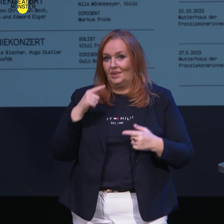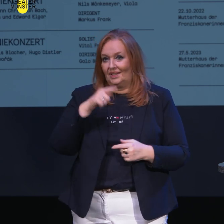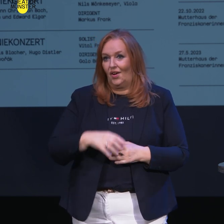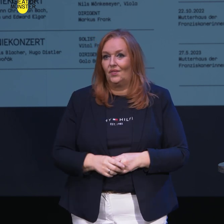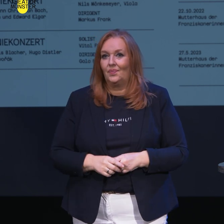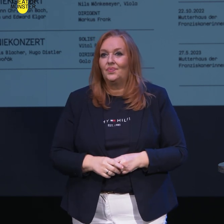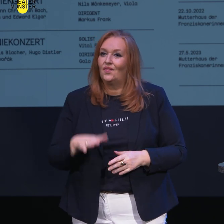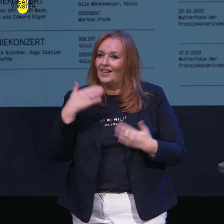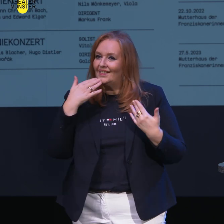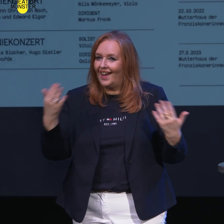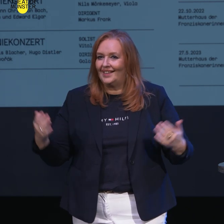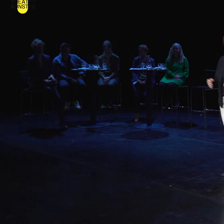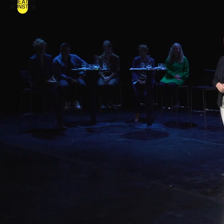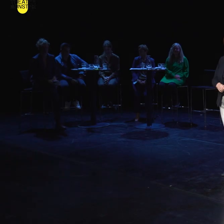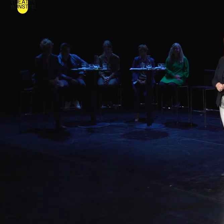entgegen. Vielen Dank.